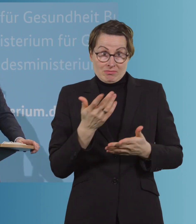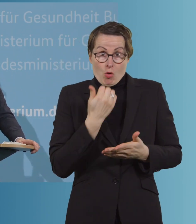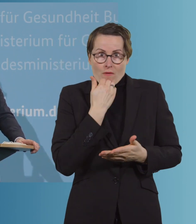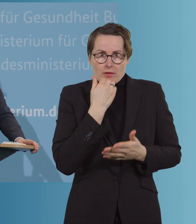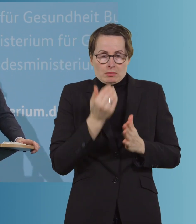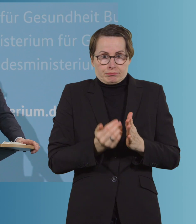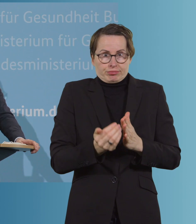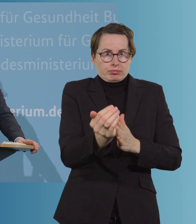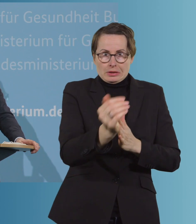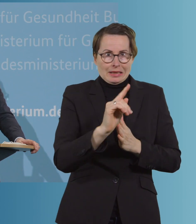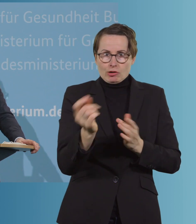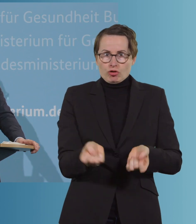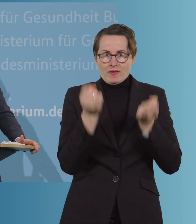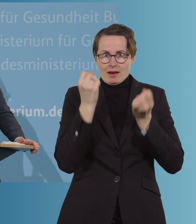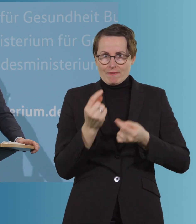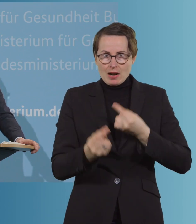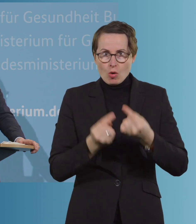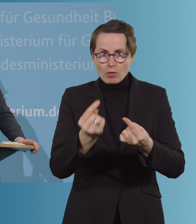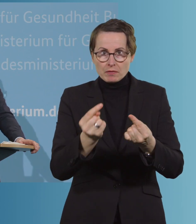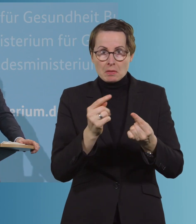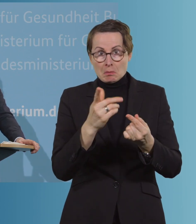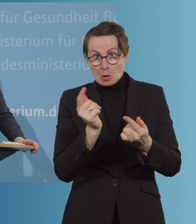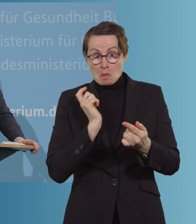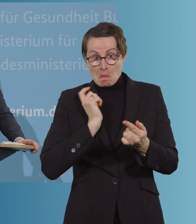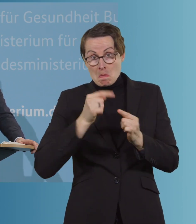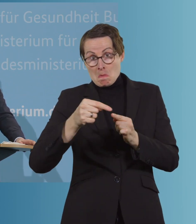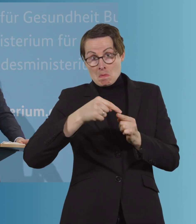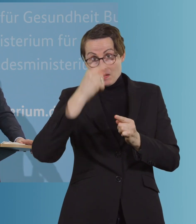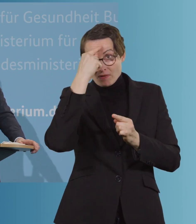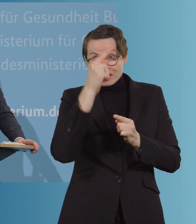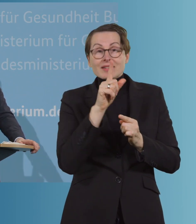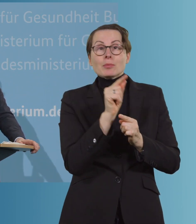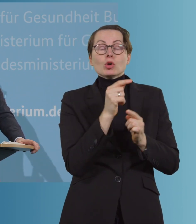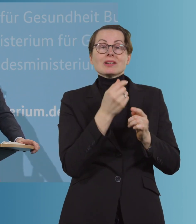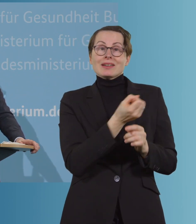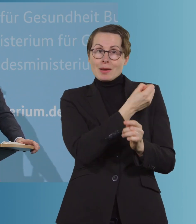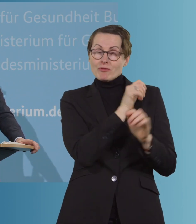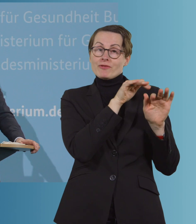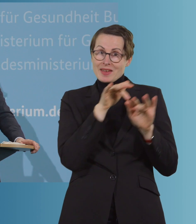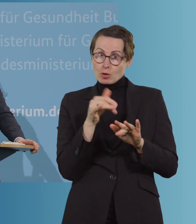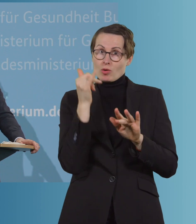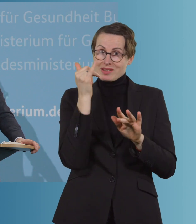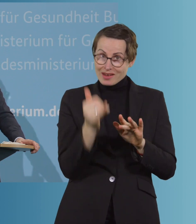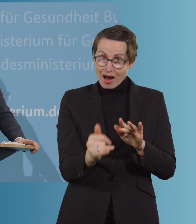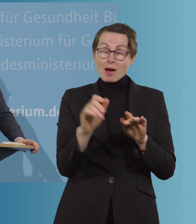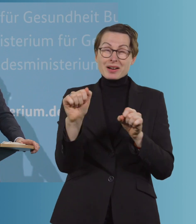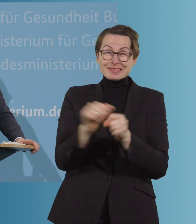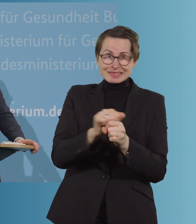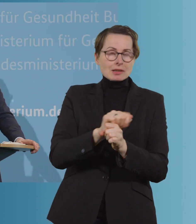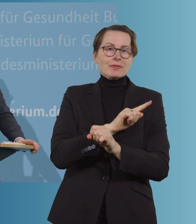schwersten Verläufe gibt. Also sehen wir eben da die Wirkung der Impfung auf die Erkrankung, aber sehen gleichzeitig, dass sie eine Infektion nicht